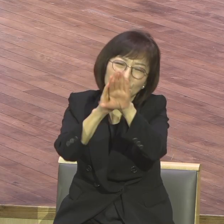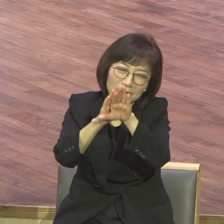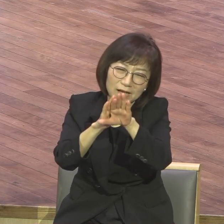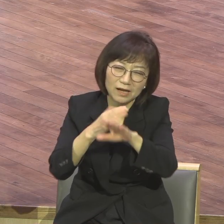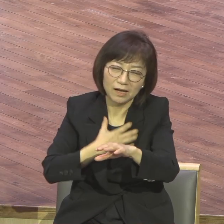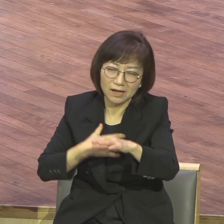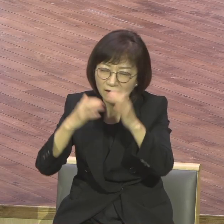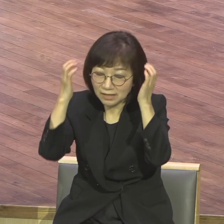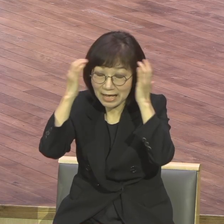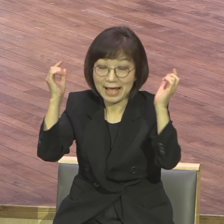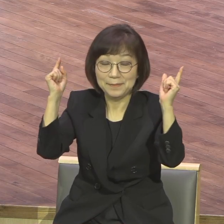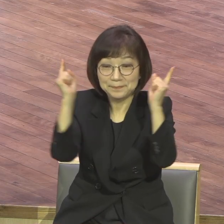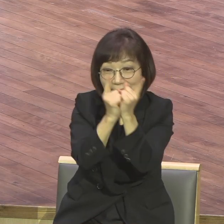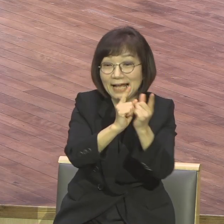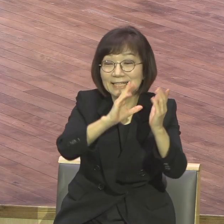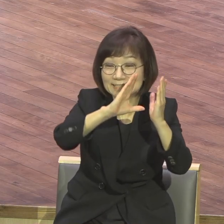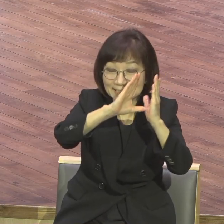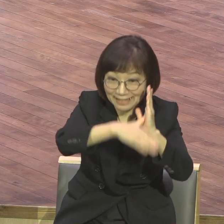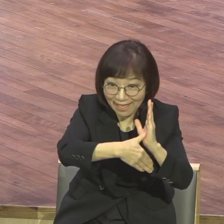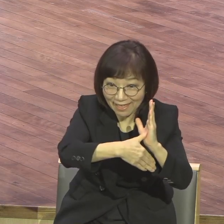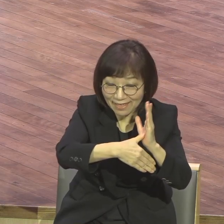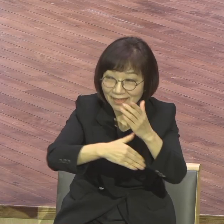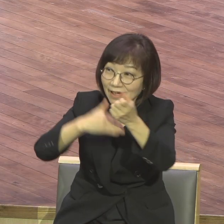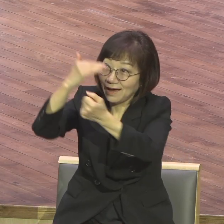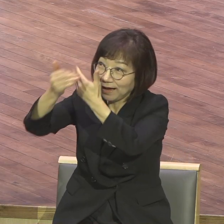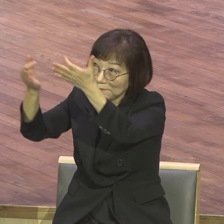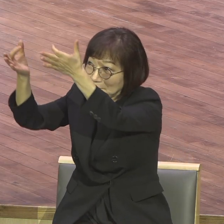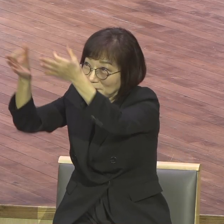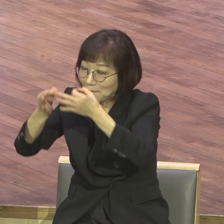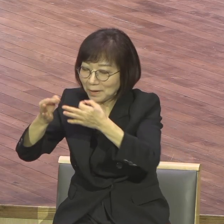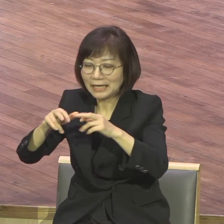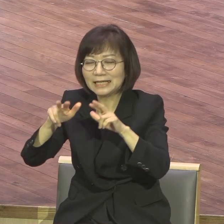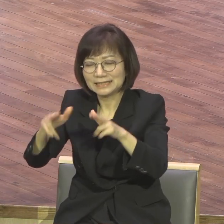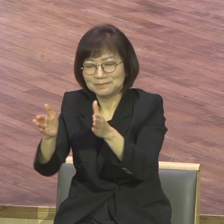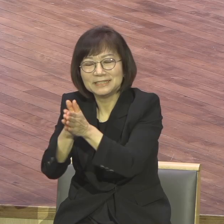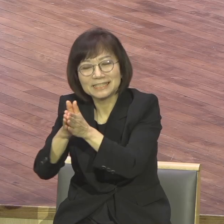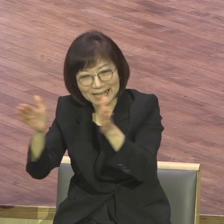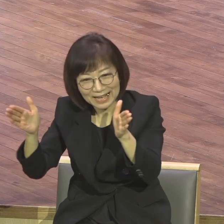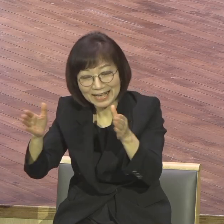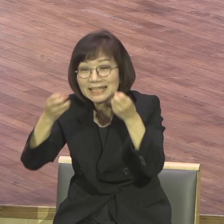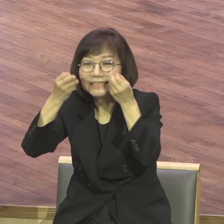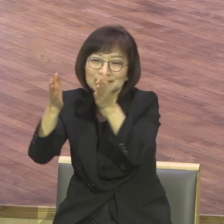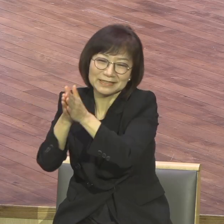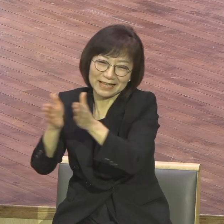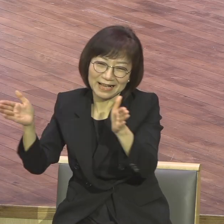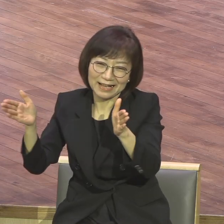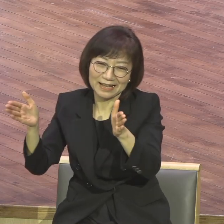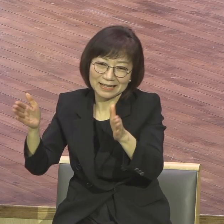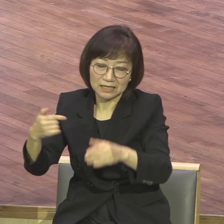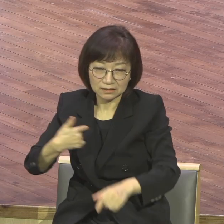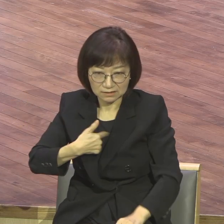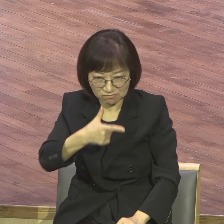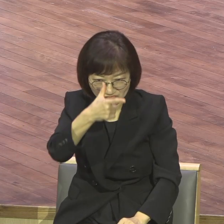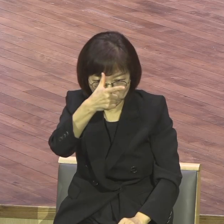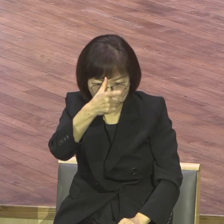그때에 하나님의 시작이에요. 하나님은 여러분을 다 무너뜨리고 옛사람을 깨버리고